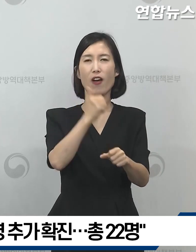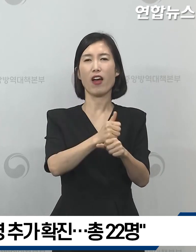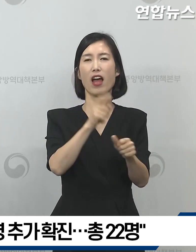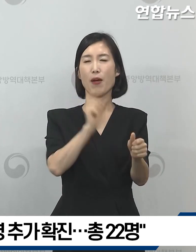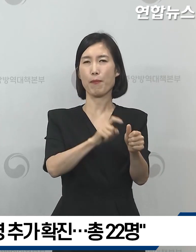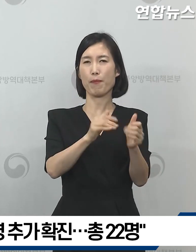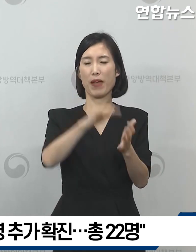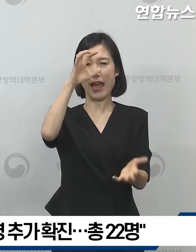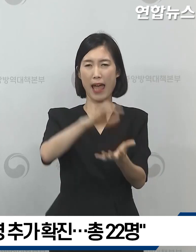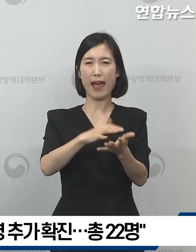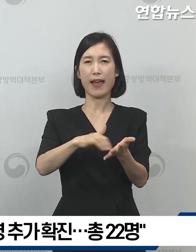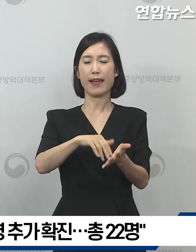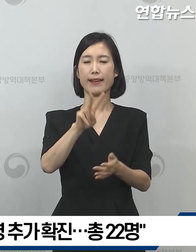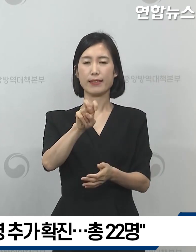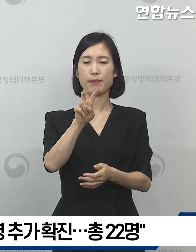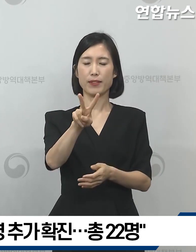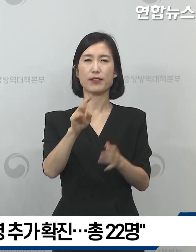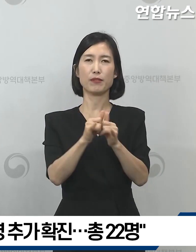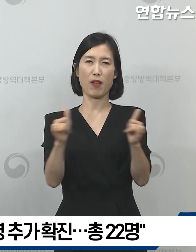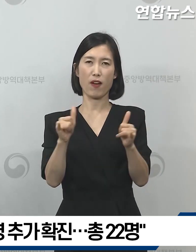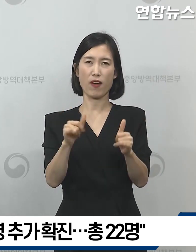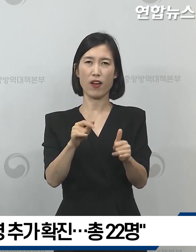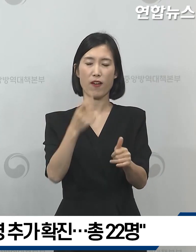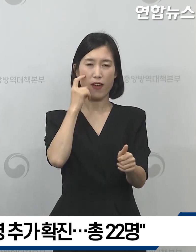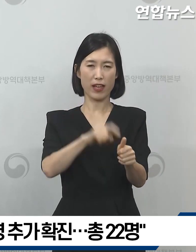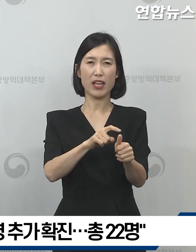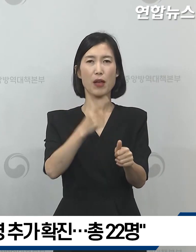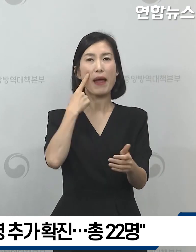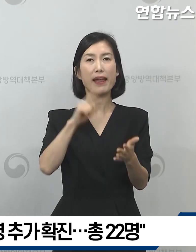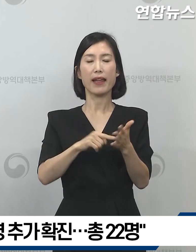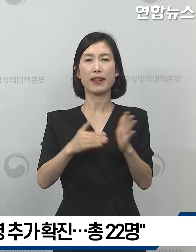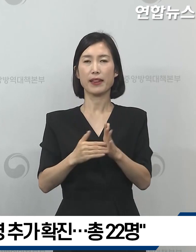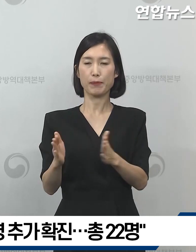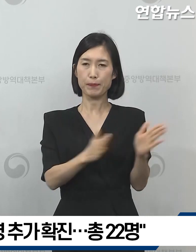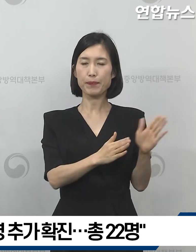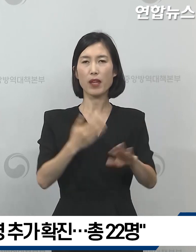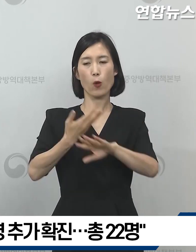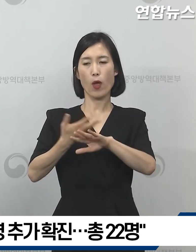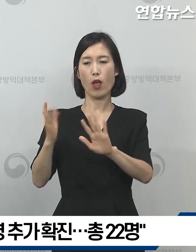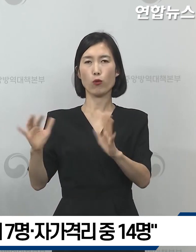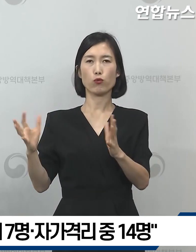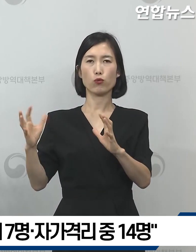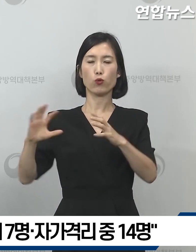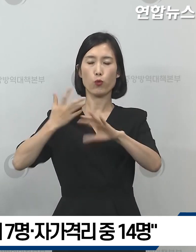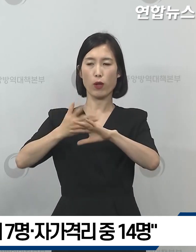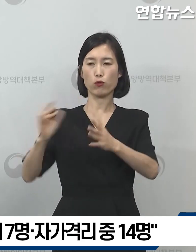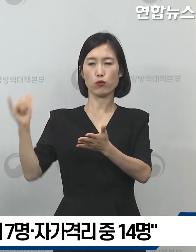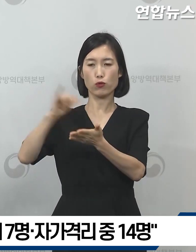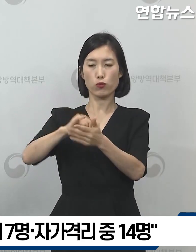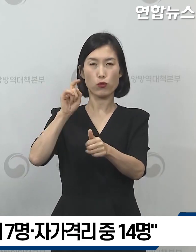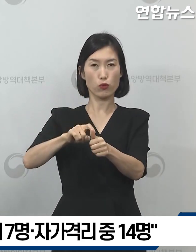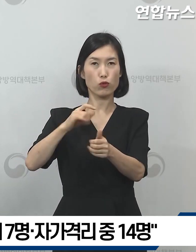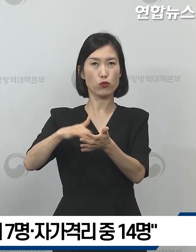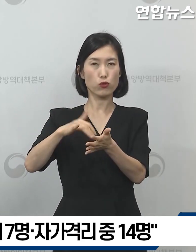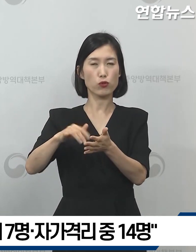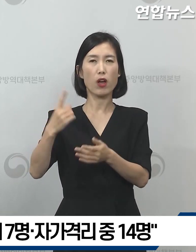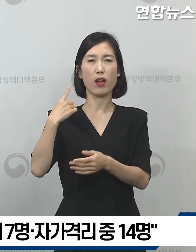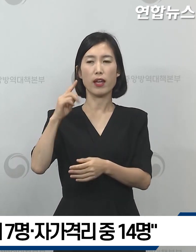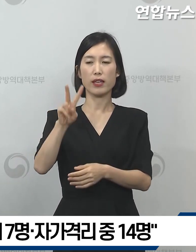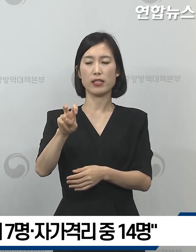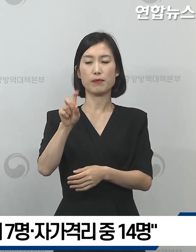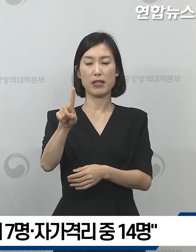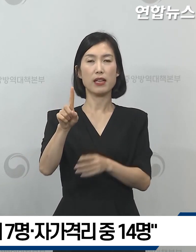누적 확진자가 발견되었습니다. 다음은 해외 상황입니다. 해외 유입 환자는 총